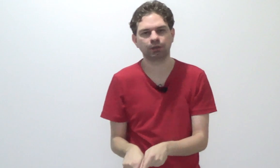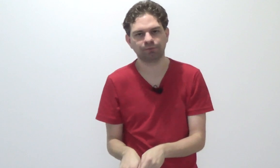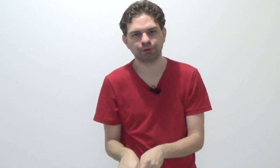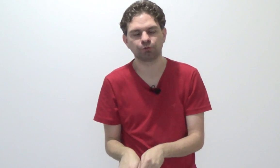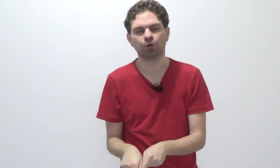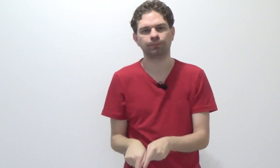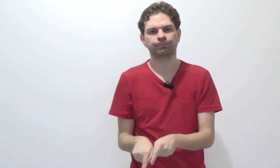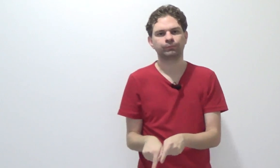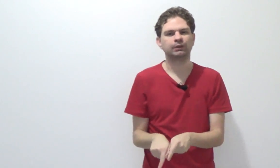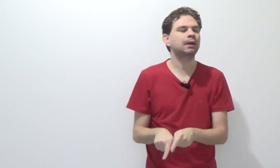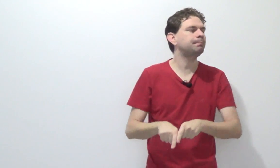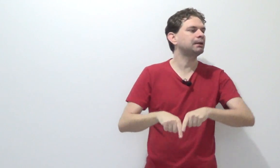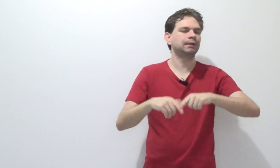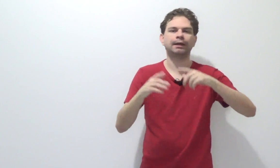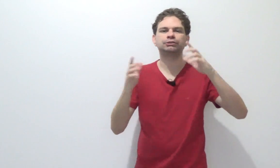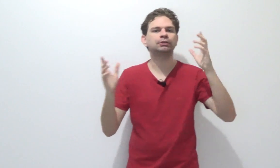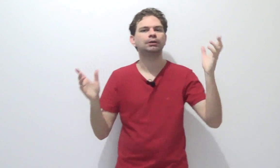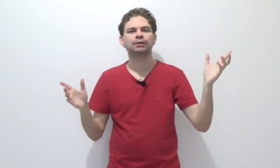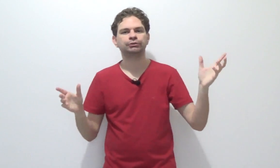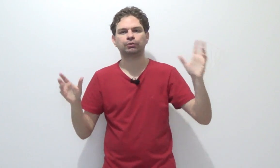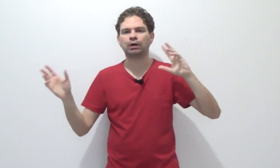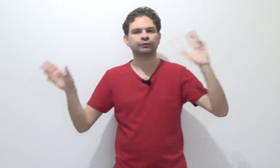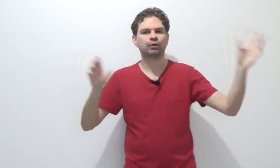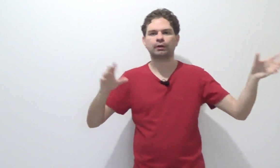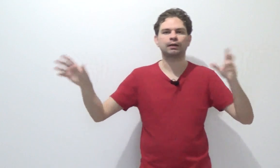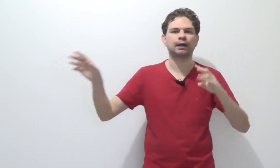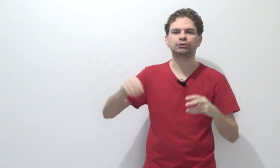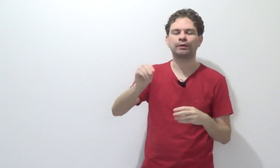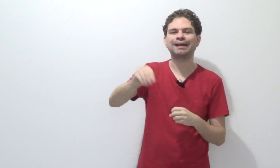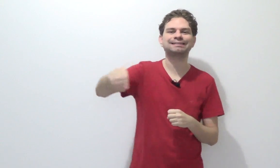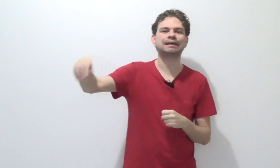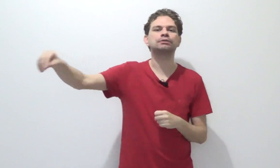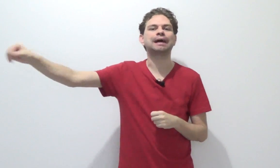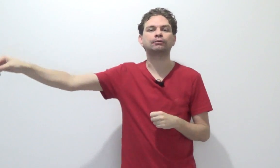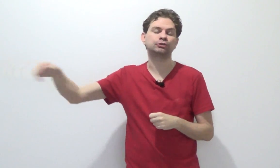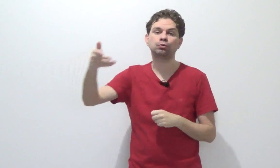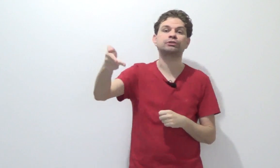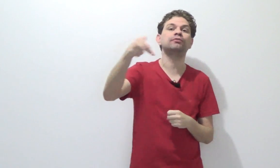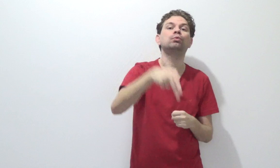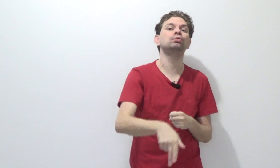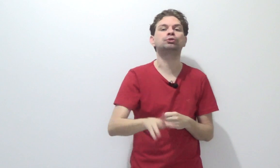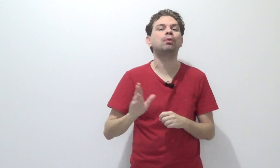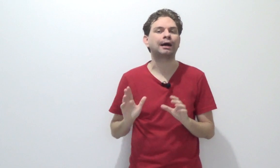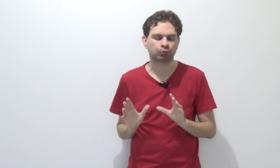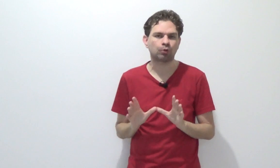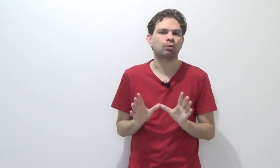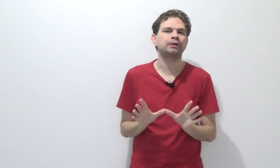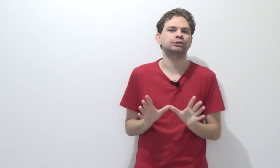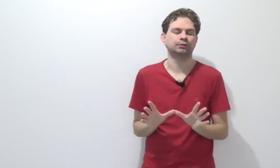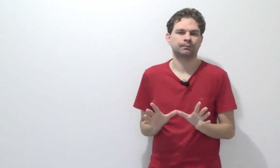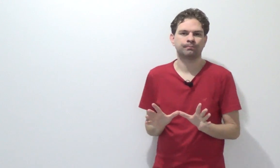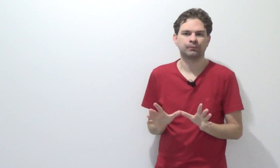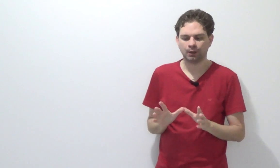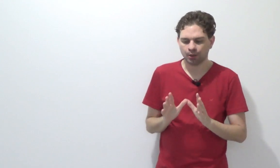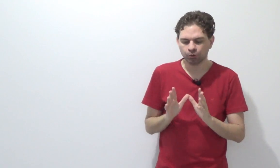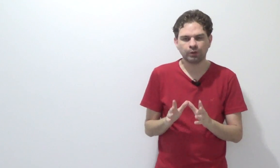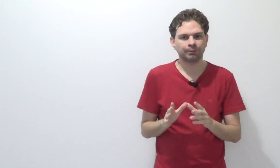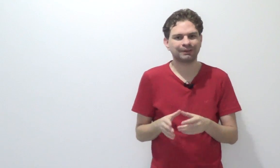efetivou. Independente de quais foram as localidades que eu realizei os atos, inclusive o último ato que eu cometi. No crime